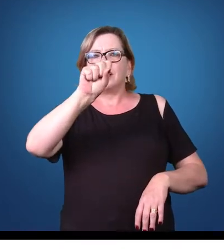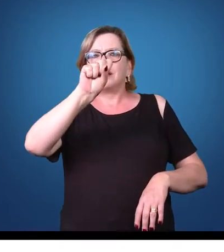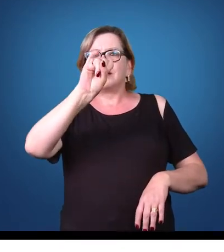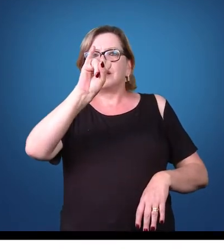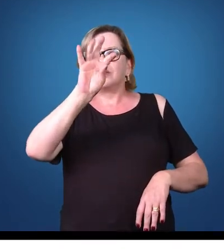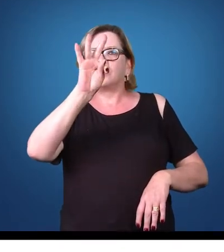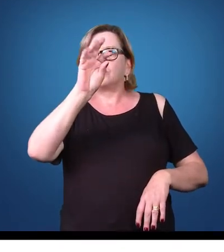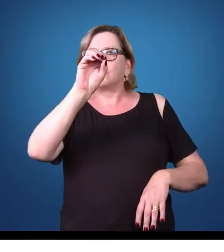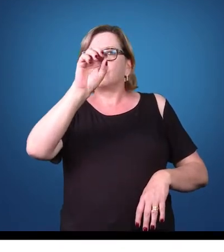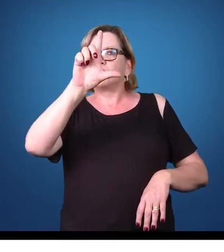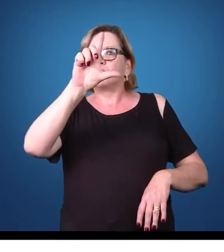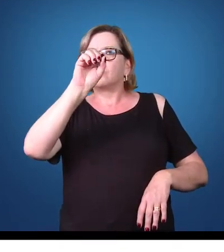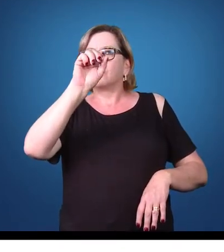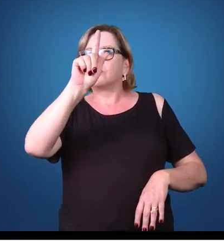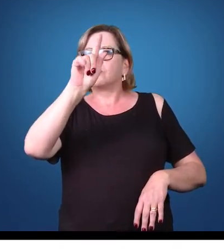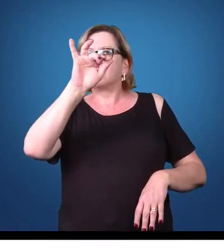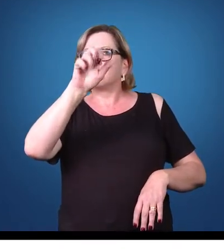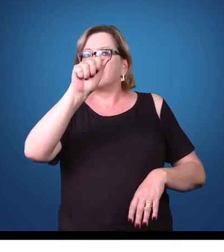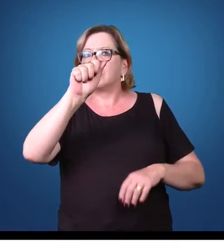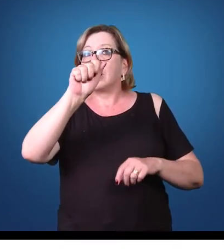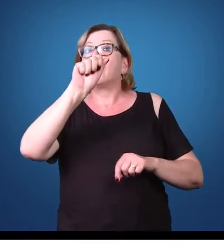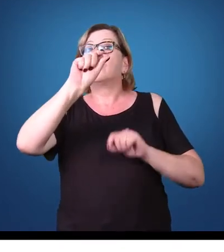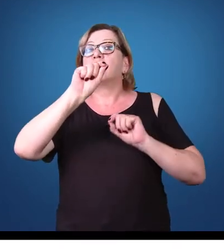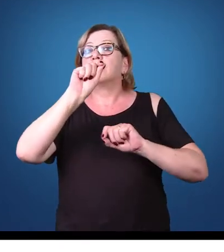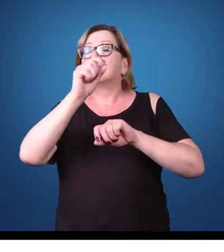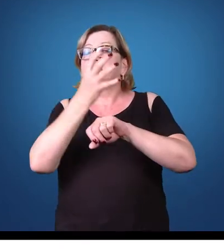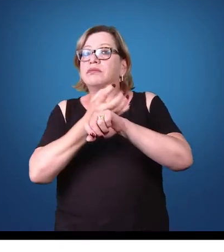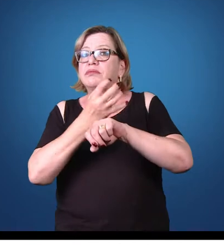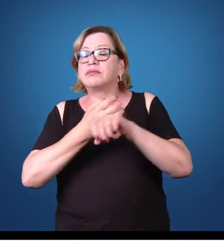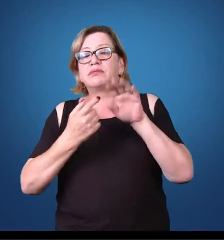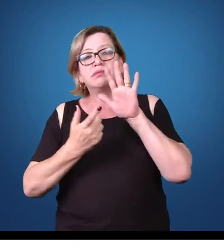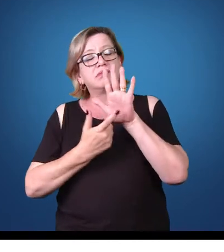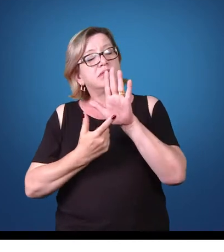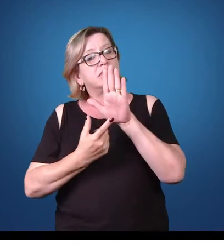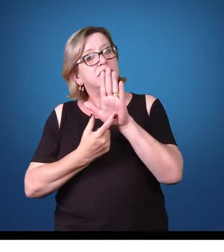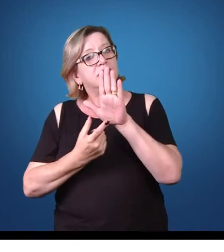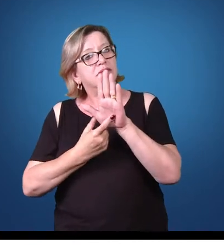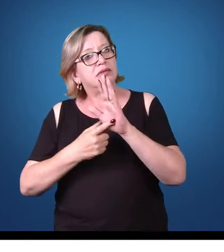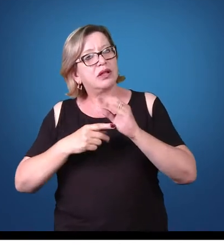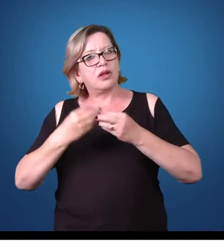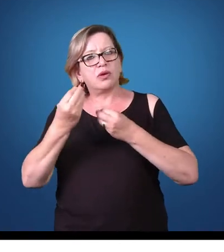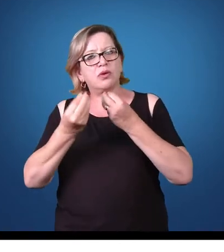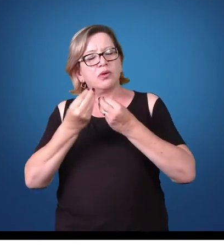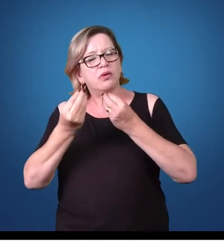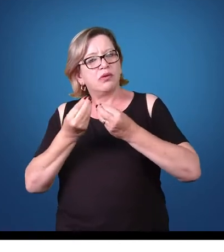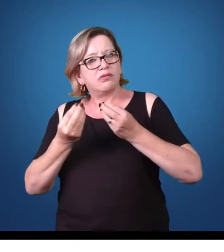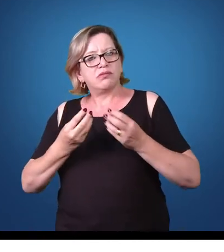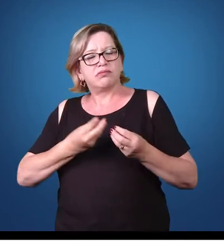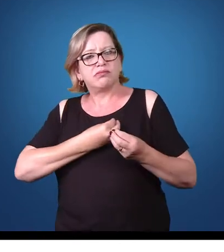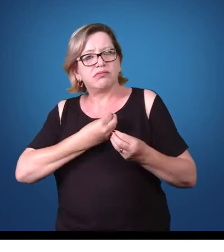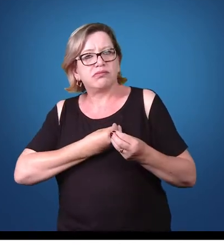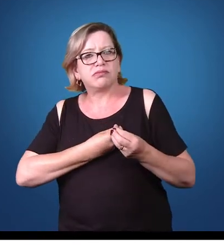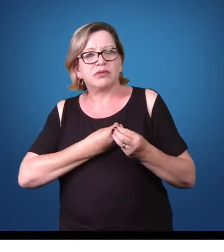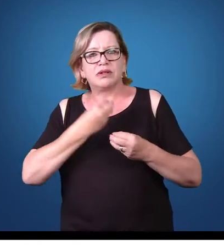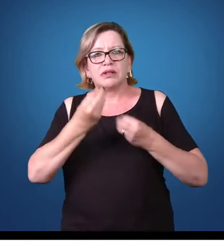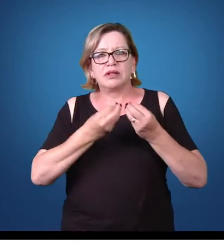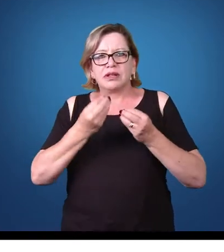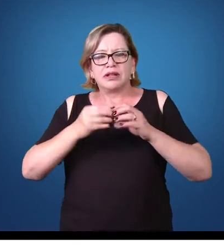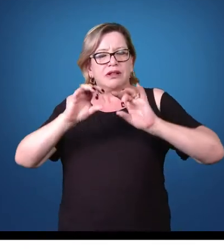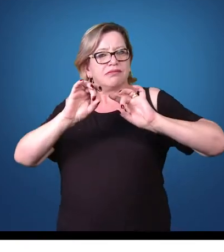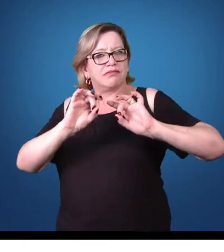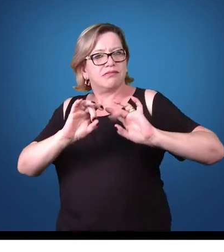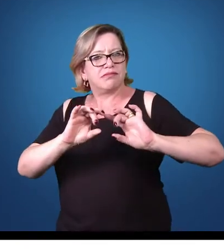é uma disciplina que vai mostrar os tipos de organismos, organismos